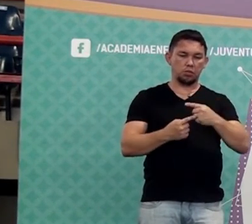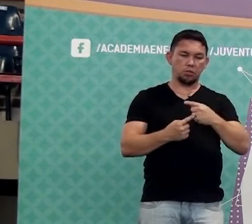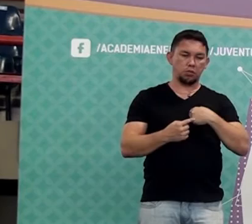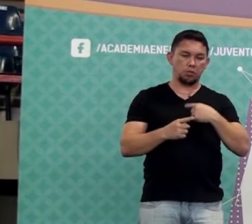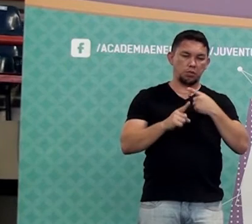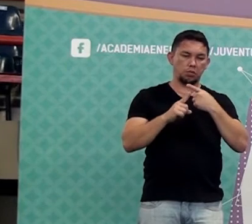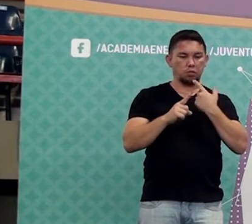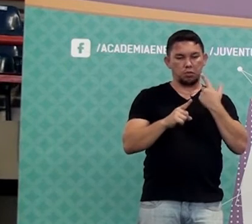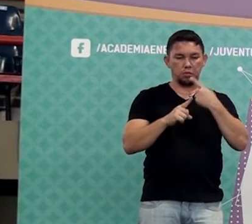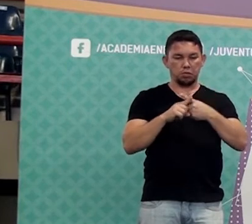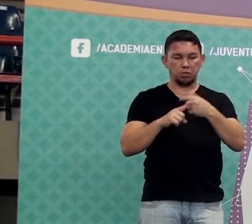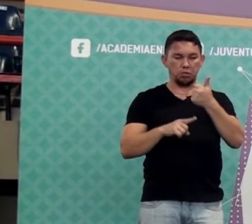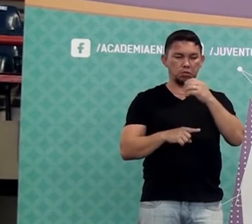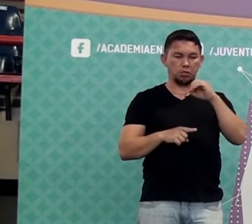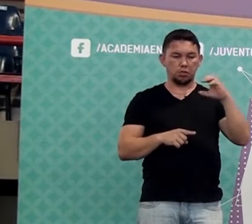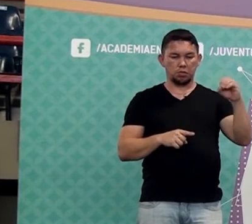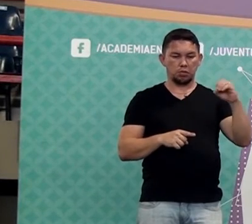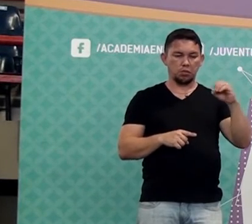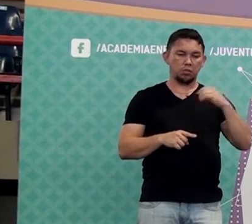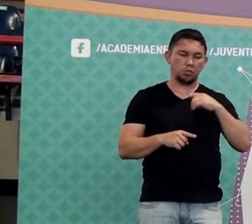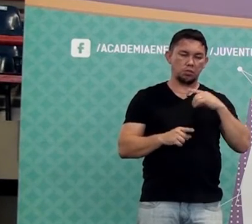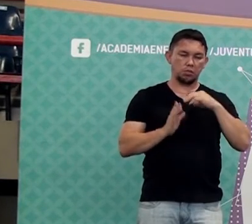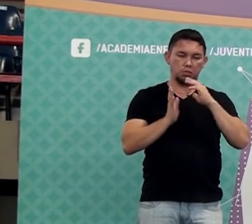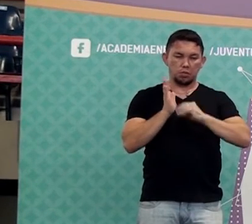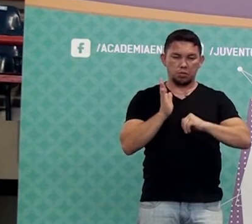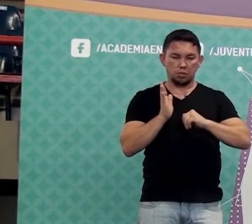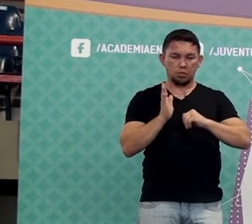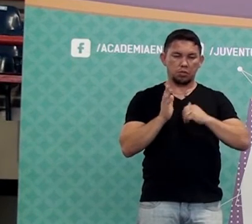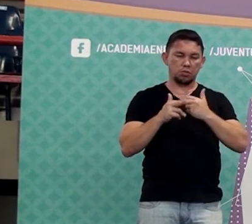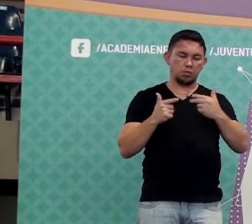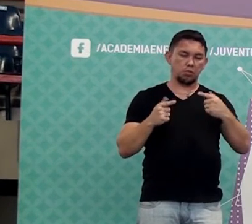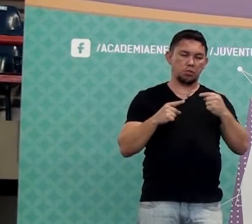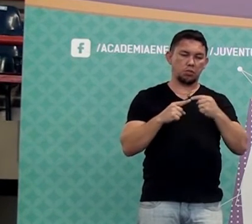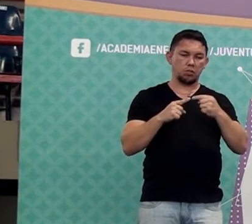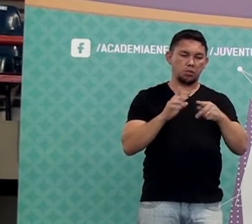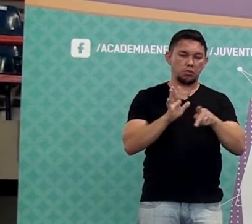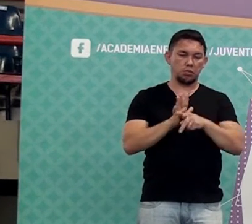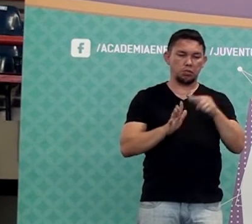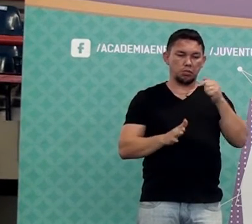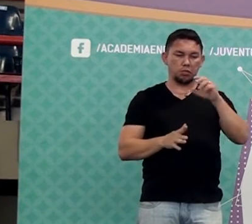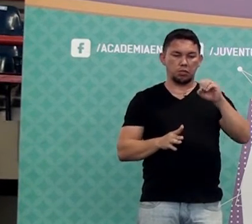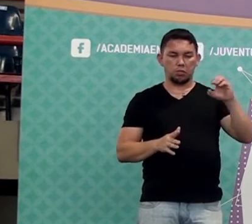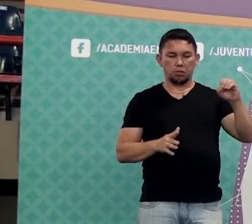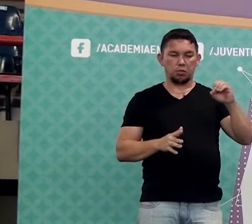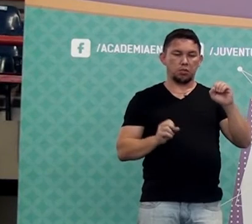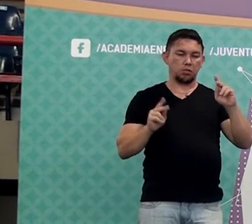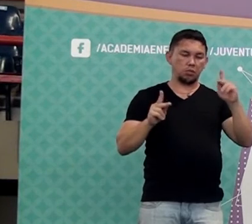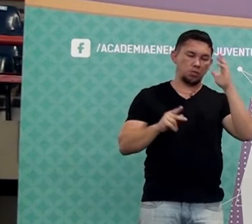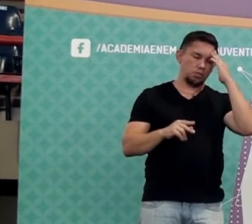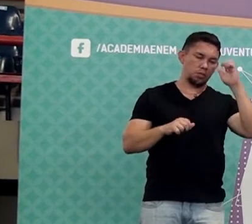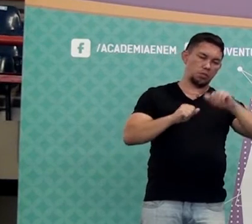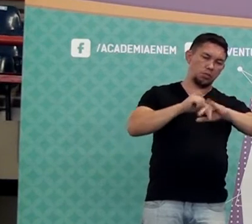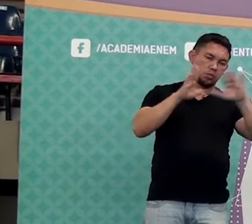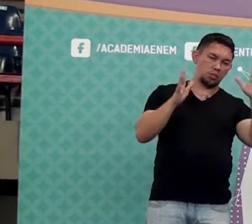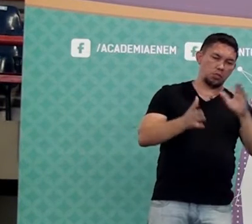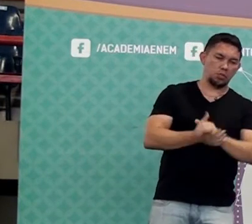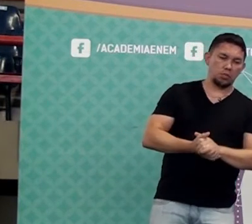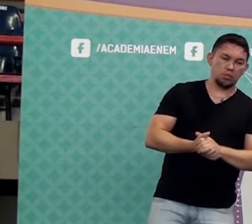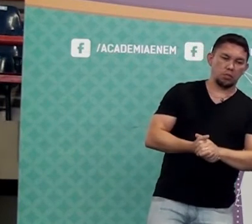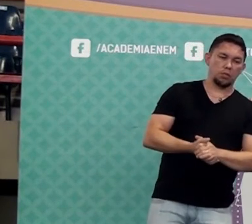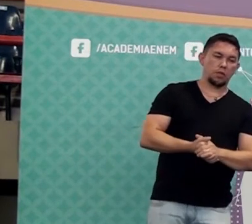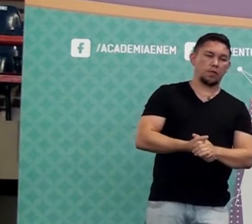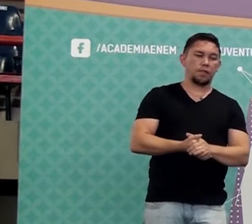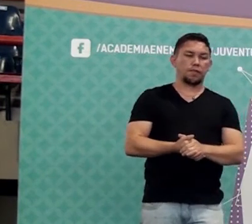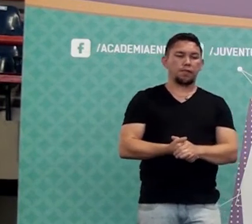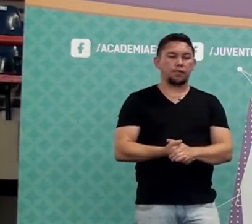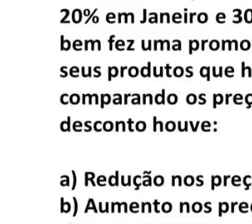100, né? Porque o valor inicial já era 100. O aumento foi só 700%. Show? Tá entendido? Olha o sexto caso.